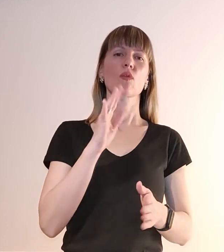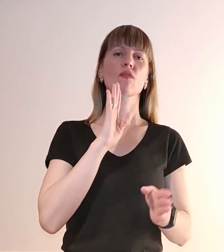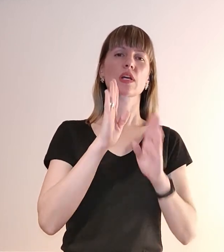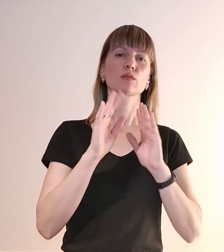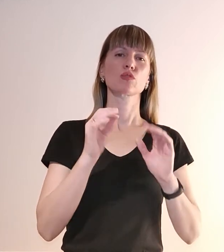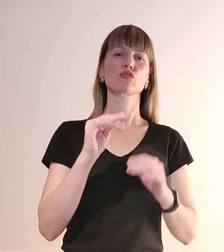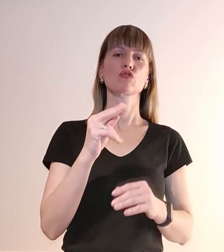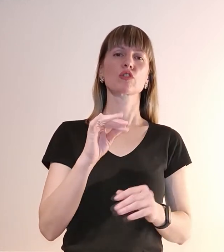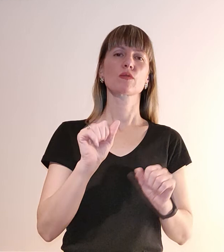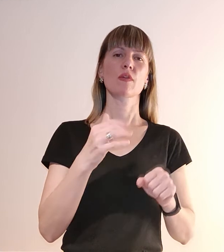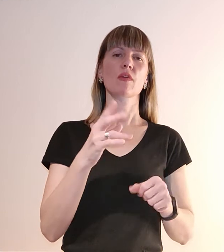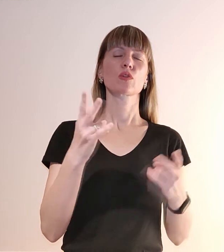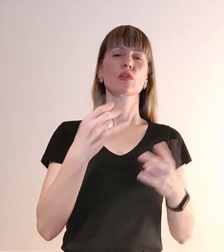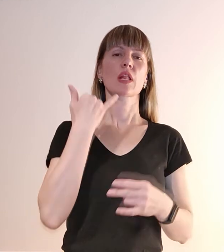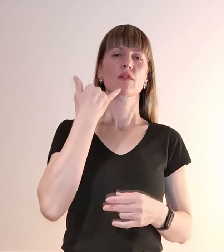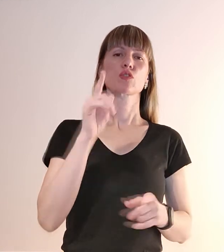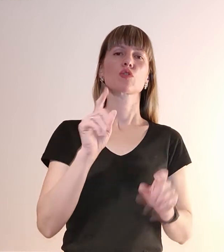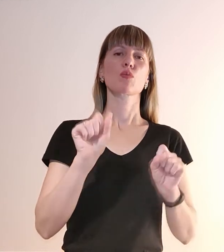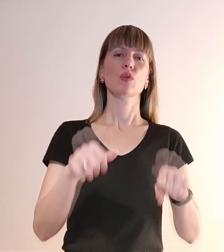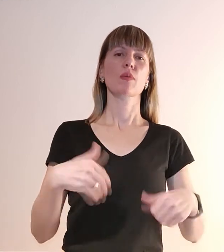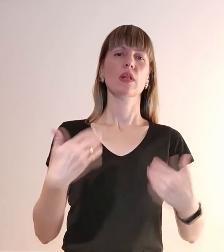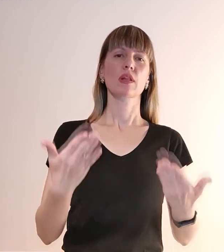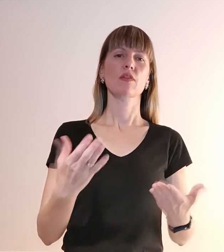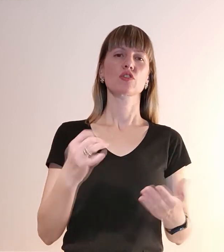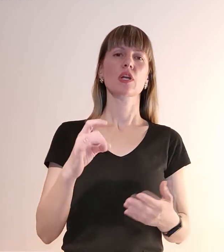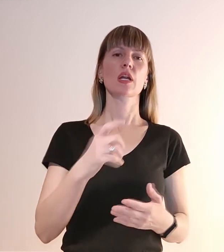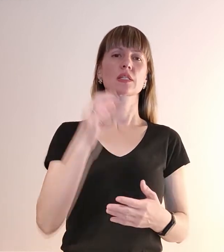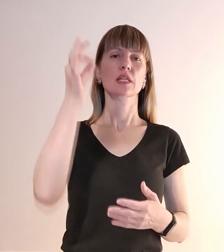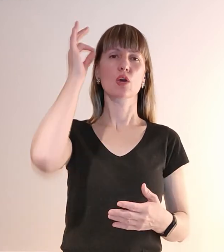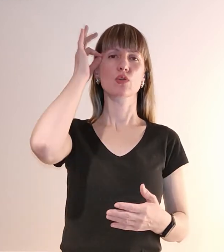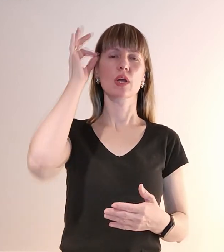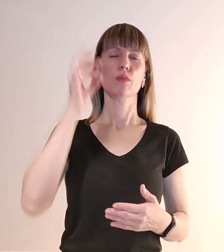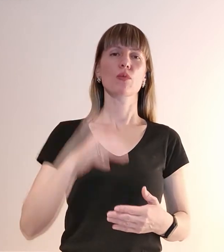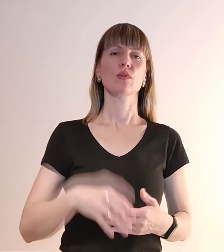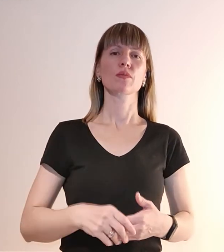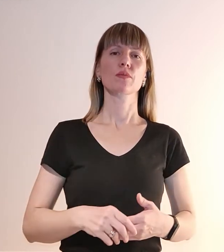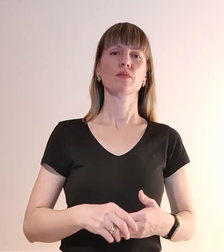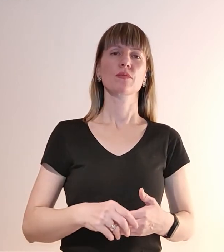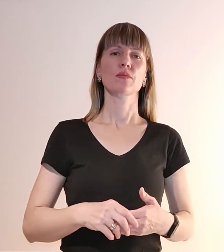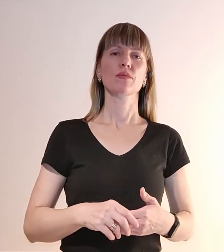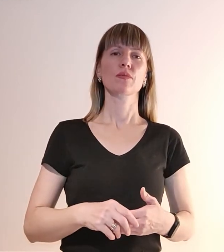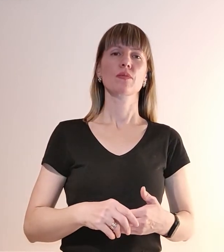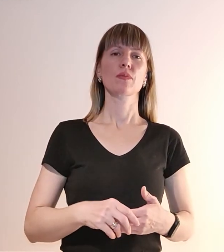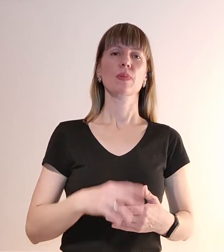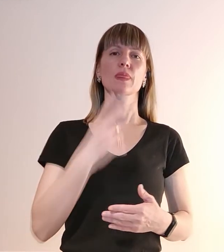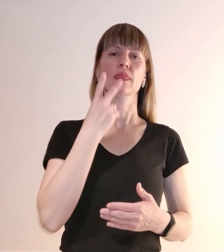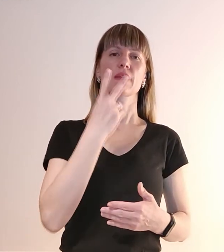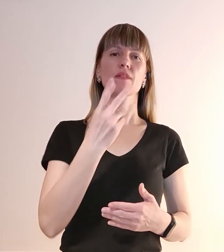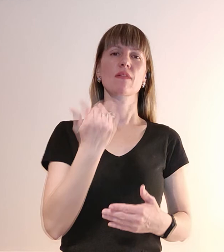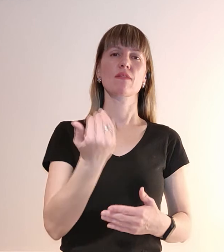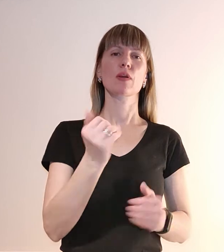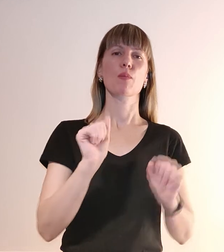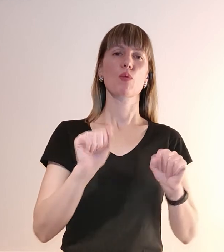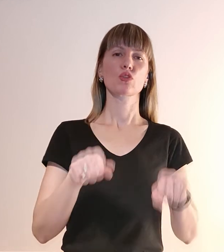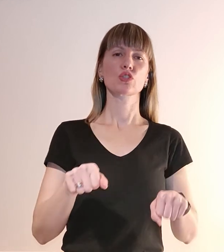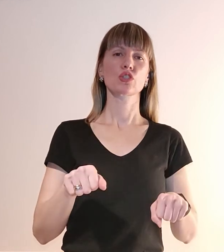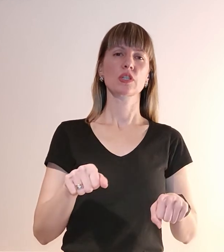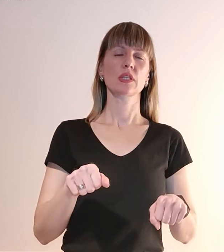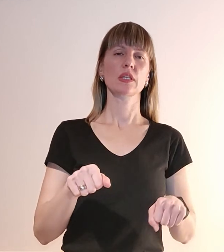вам треба телефонувати і що можуть пропонувати? Давайте ще раз нагадаємо. Ну, дивіться, ви можете знайти